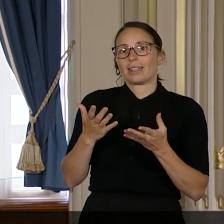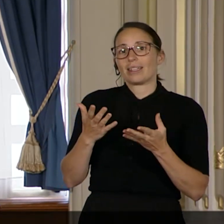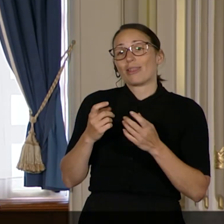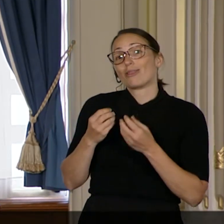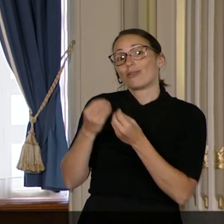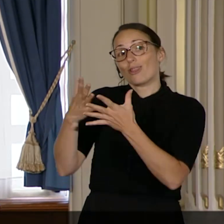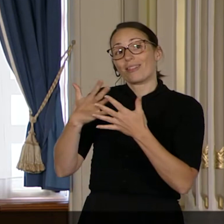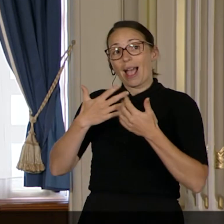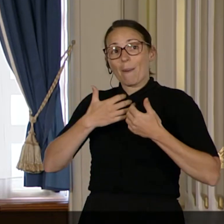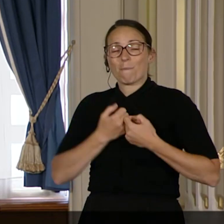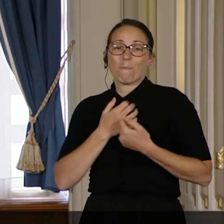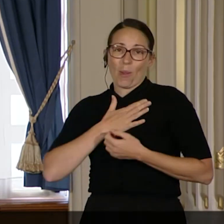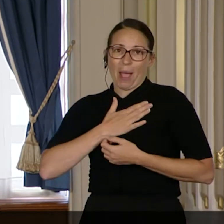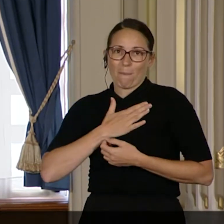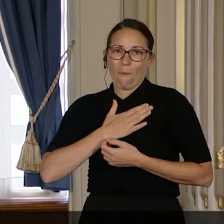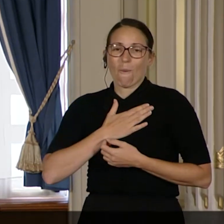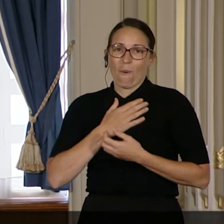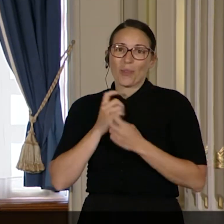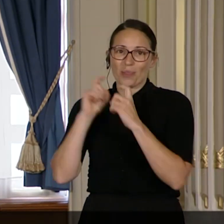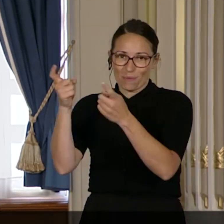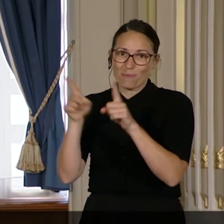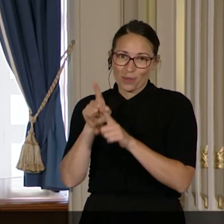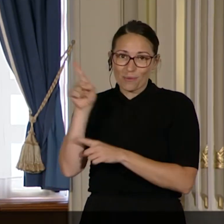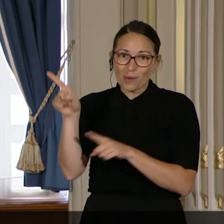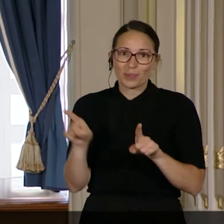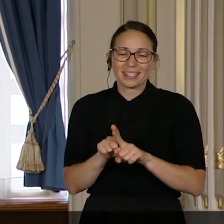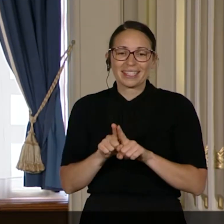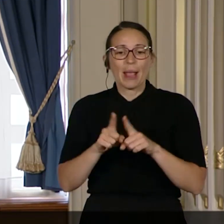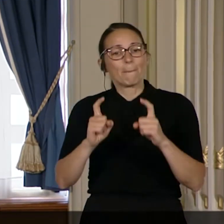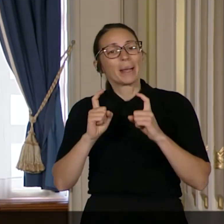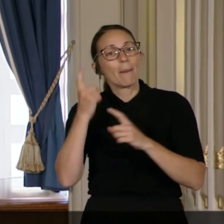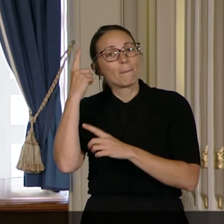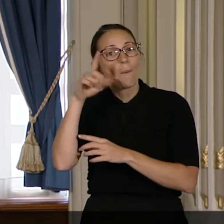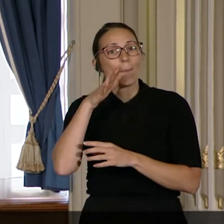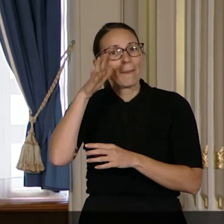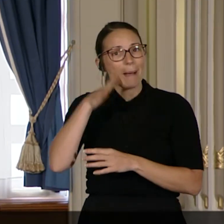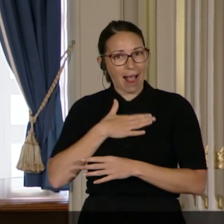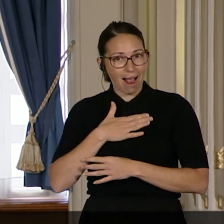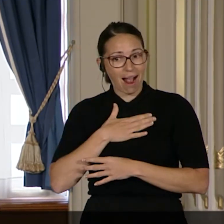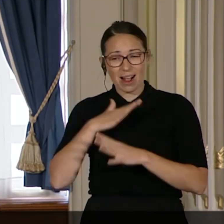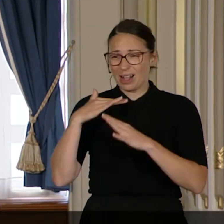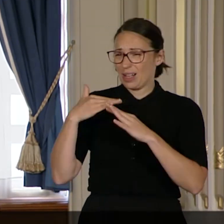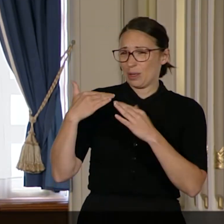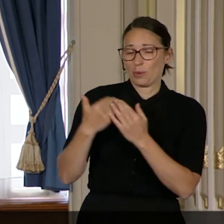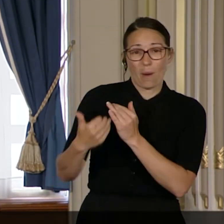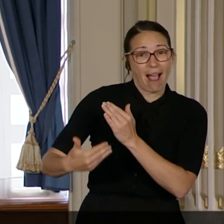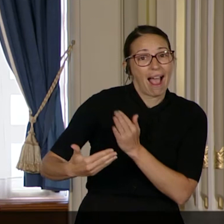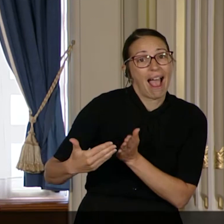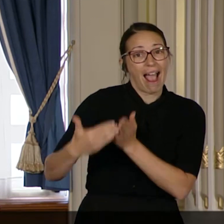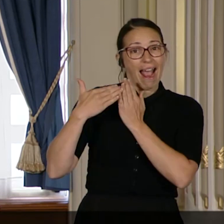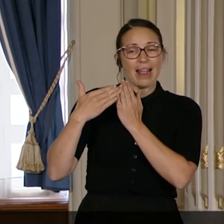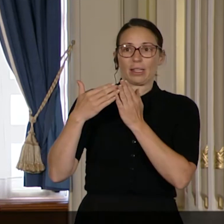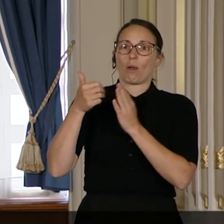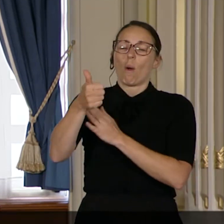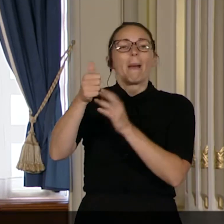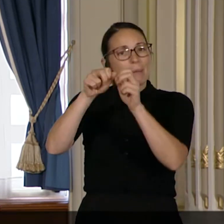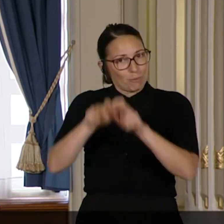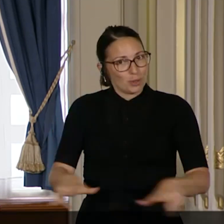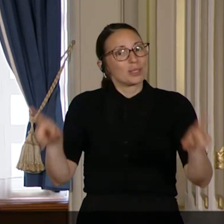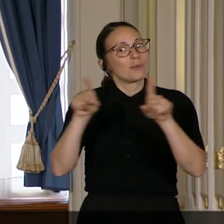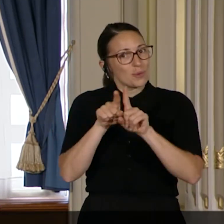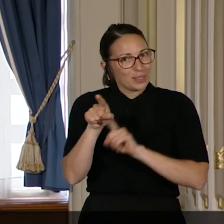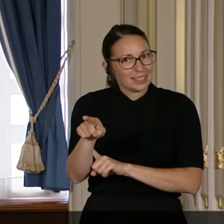mon amour. Ce prix revient également à mes parents, qui m'ont tellement aidée jusqu'à s'épuiser eux-mêmes,